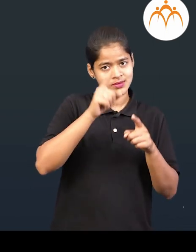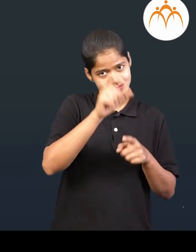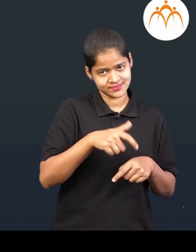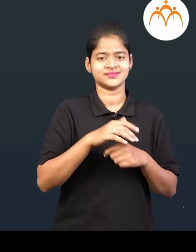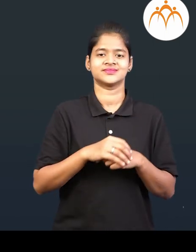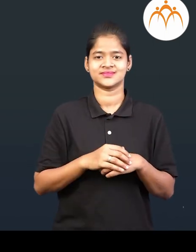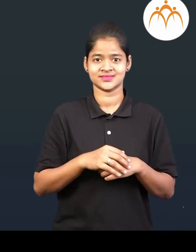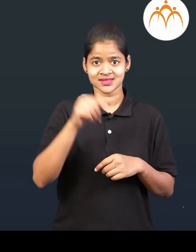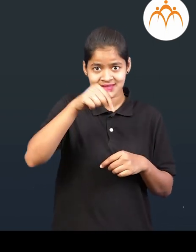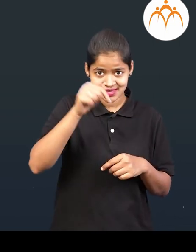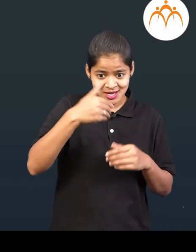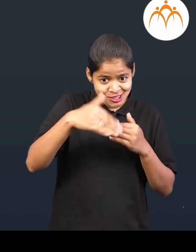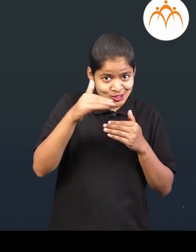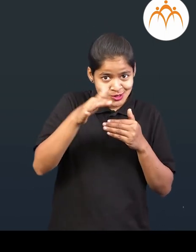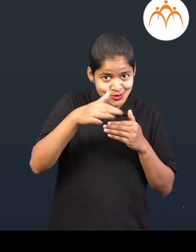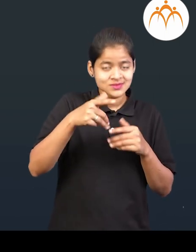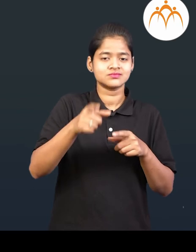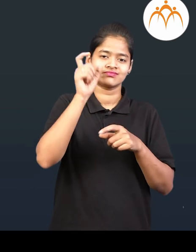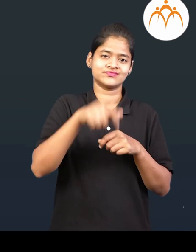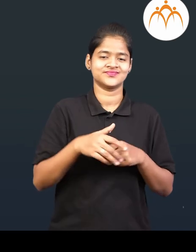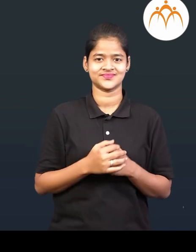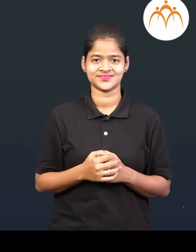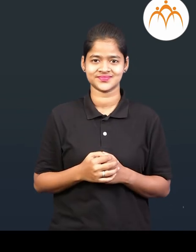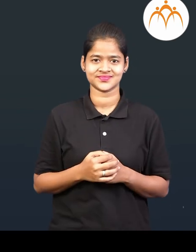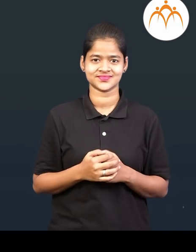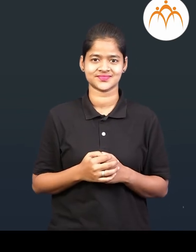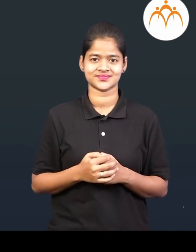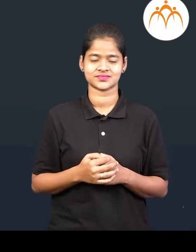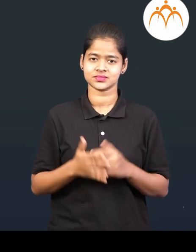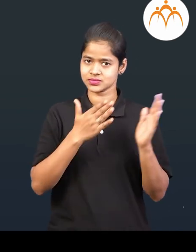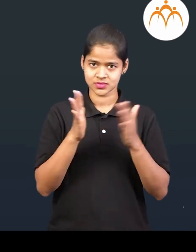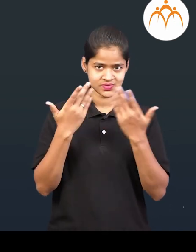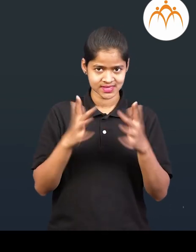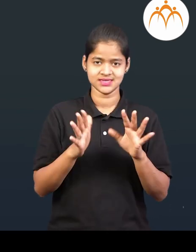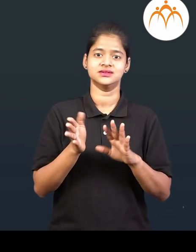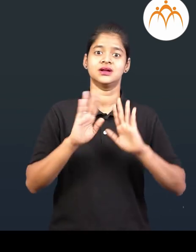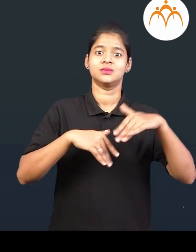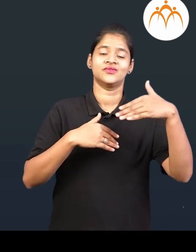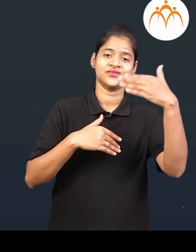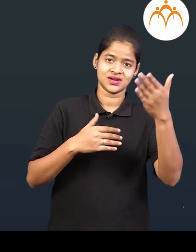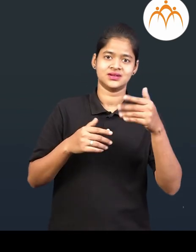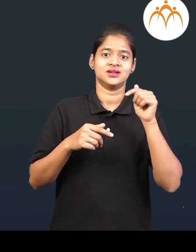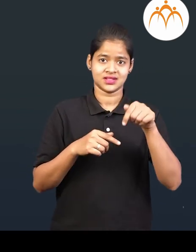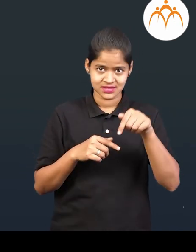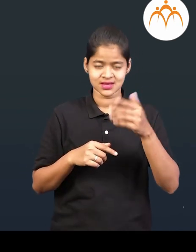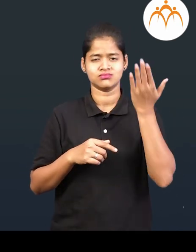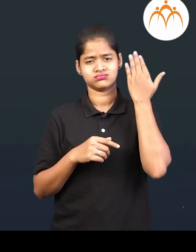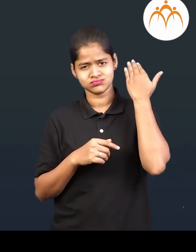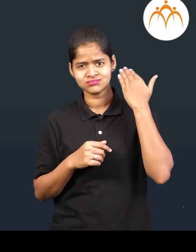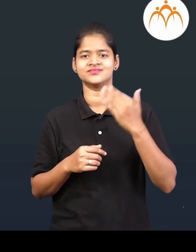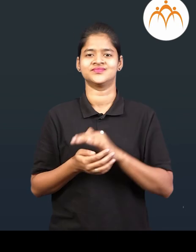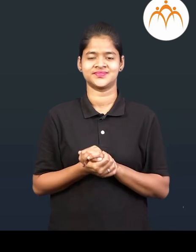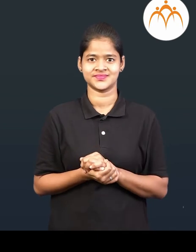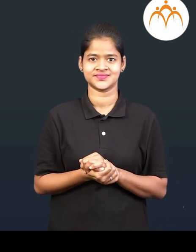घणनार्या घटनेचा कार, आत्ता घड़त असलेले घटनेचा कार, बगट, भविश्यकार, वर्तमानकार,